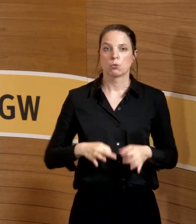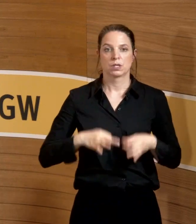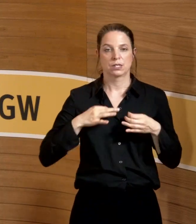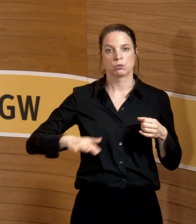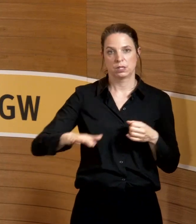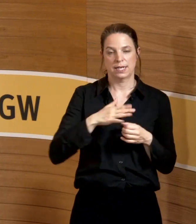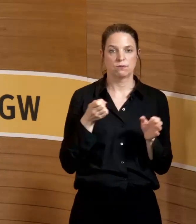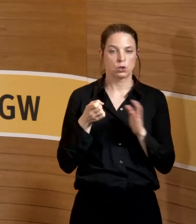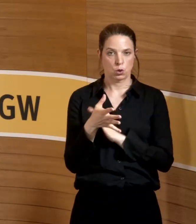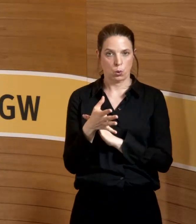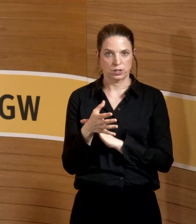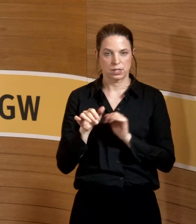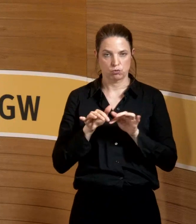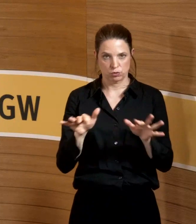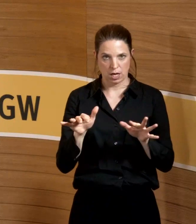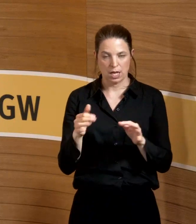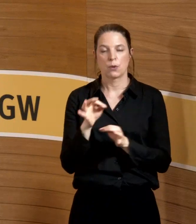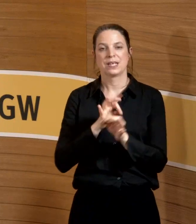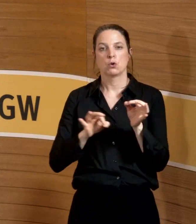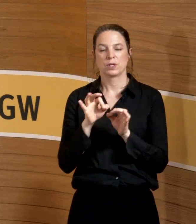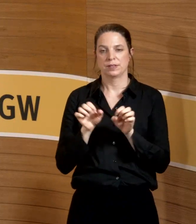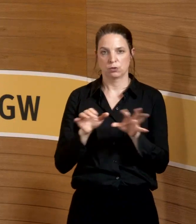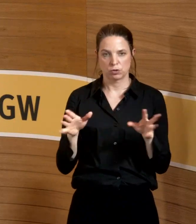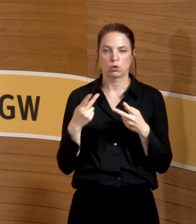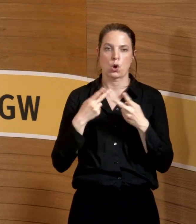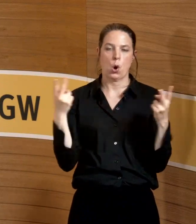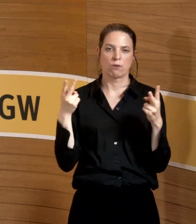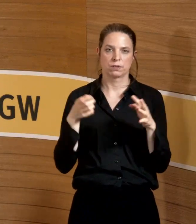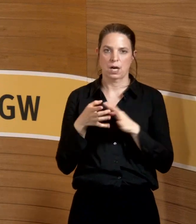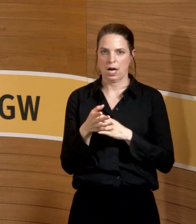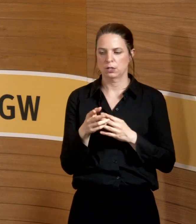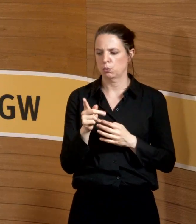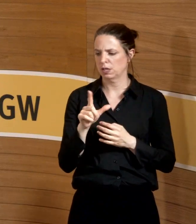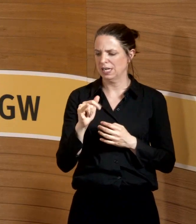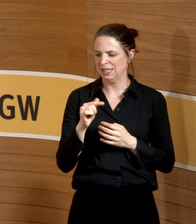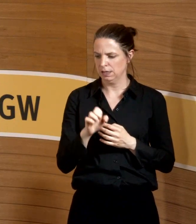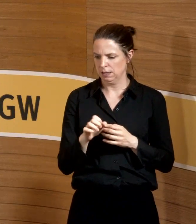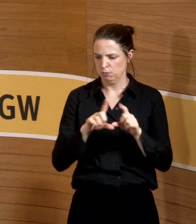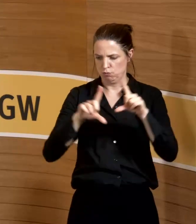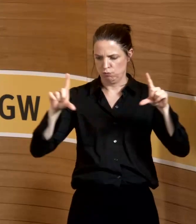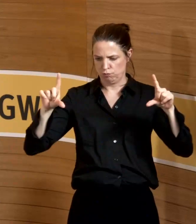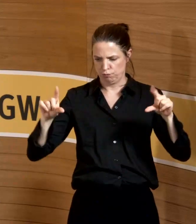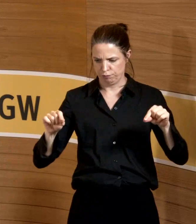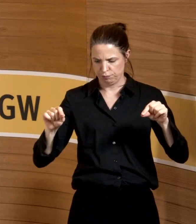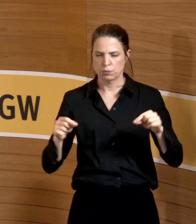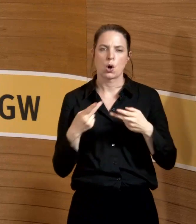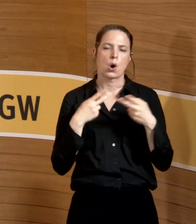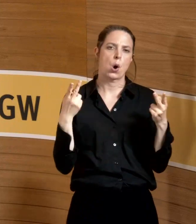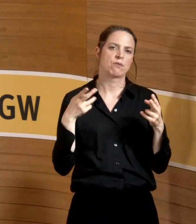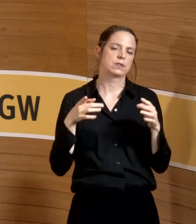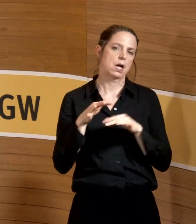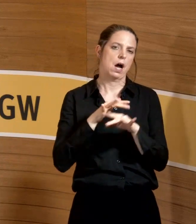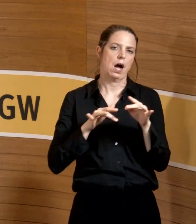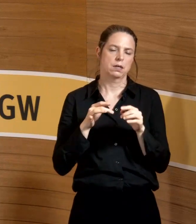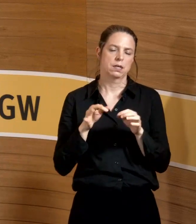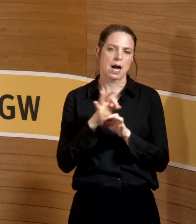Röntgenstrahlung, ionisierende Strahlung, offene Radionuklide. Die hätte ich auch noch gleich einrahmen müssen. Offene Radionuklide gehen natürlich nicht.